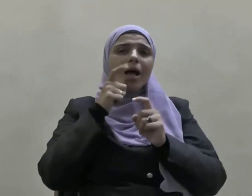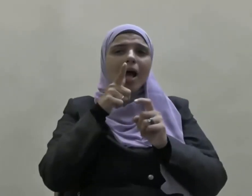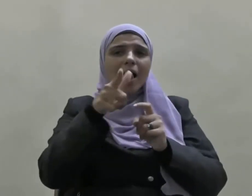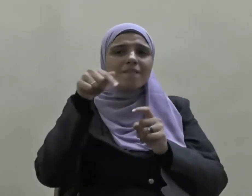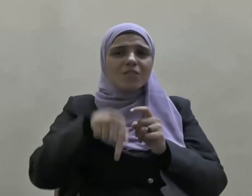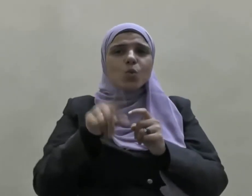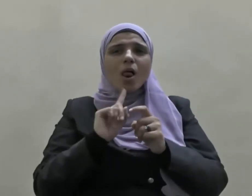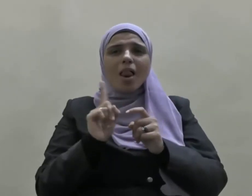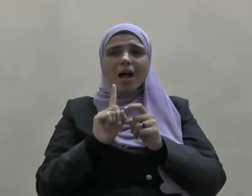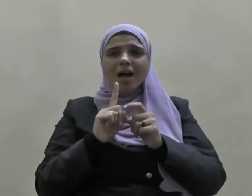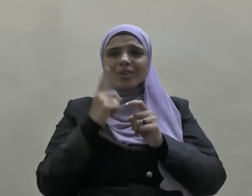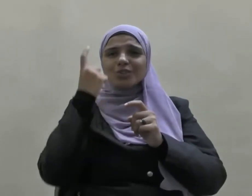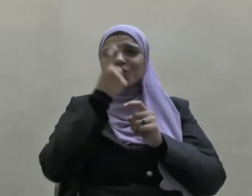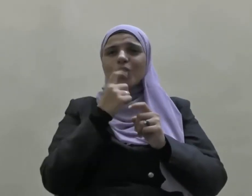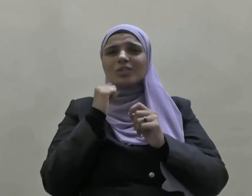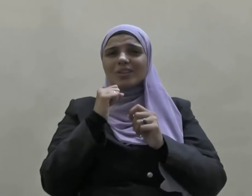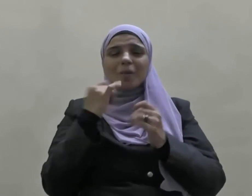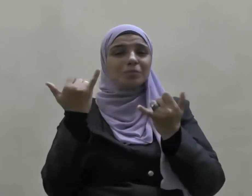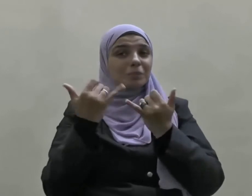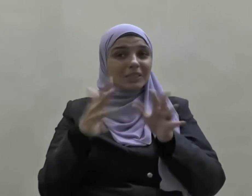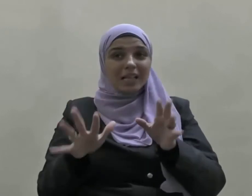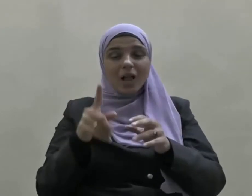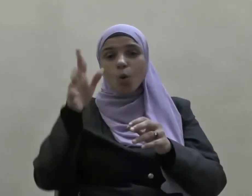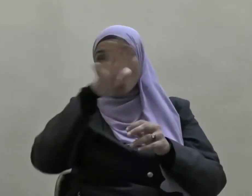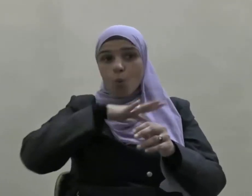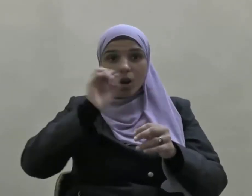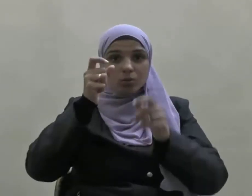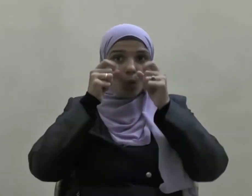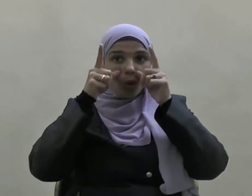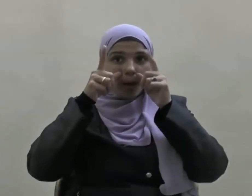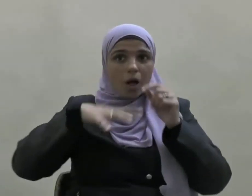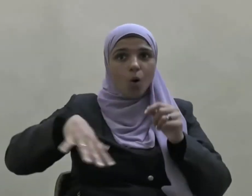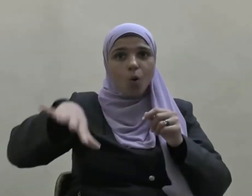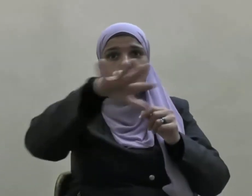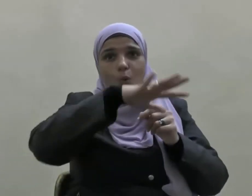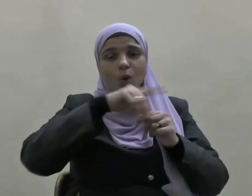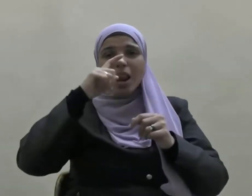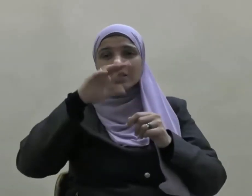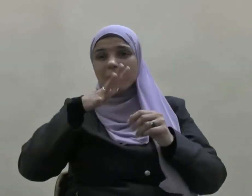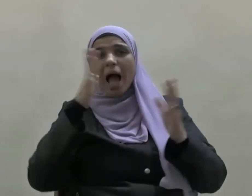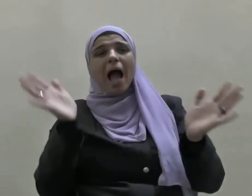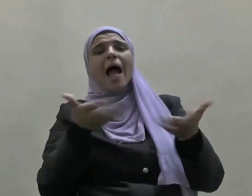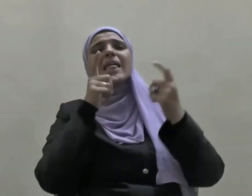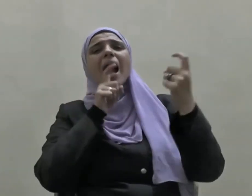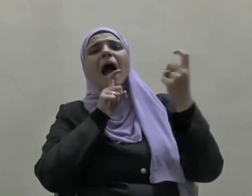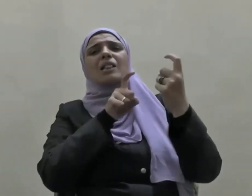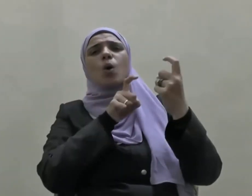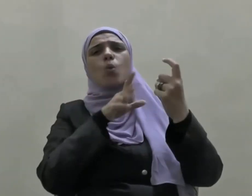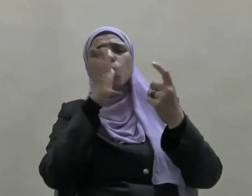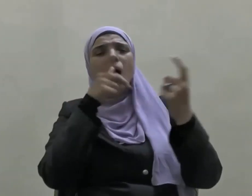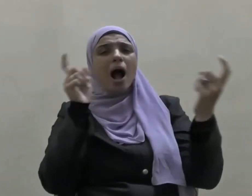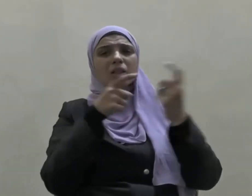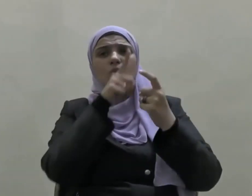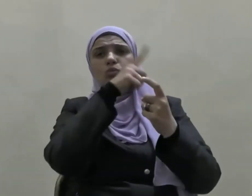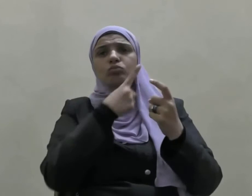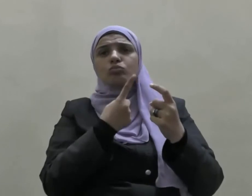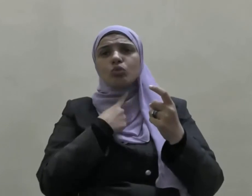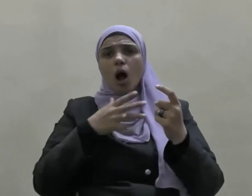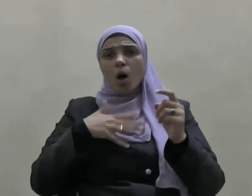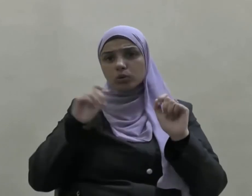تعالى يوم القيامة ولندرك جميعا أن أعداءنا قد اتخذوا